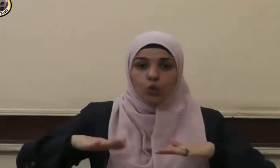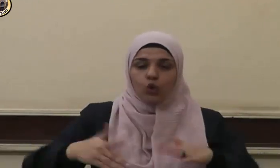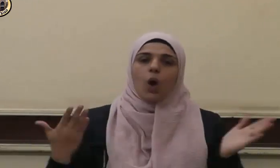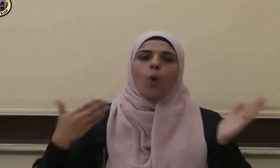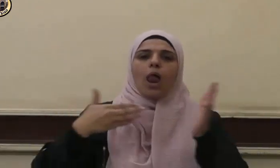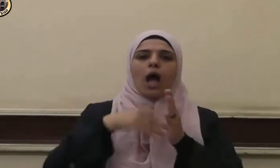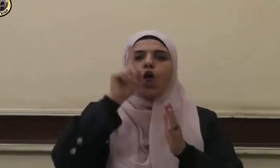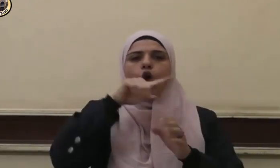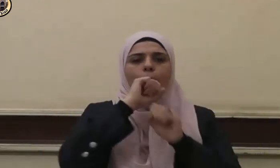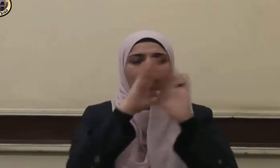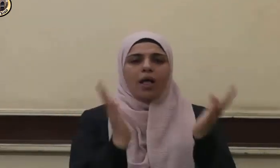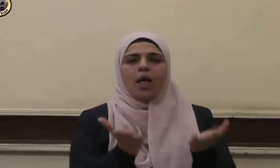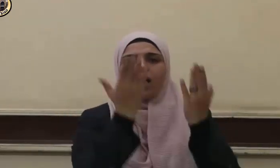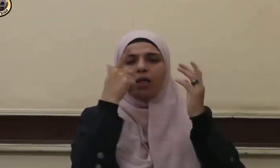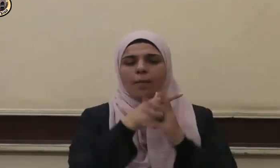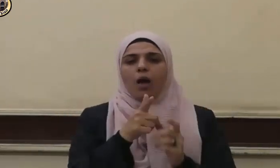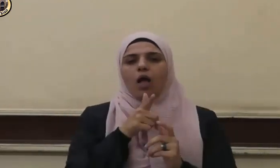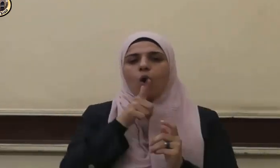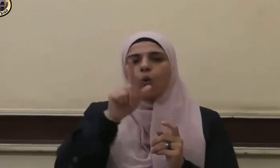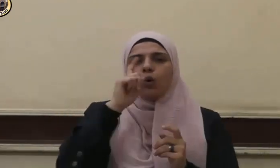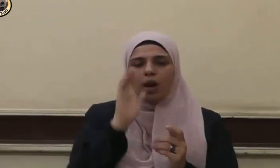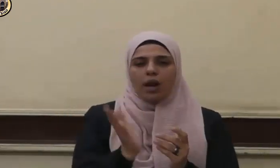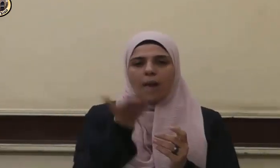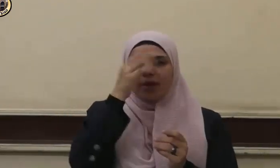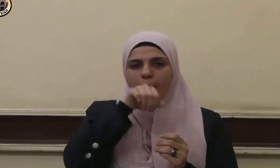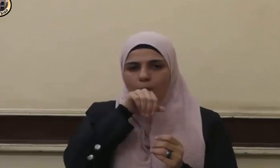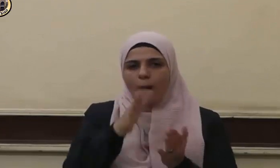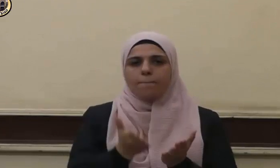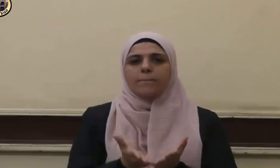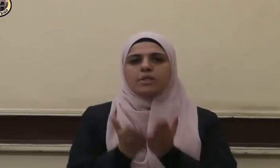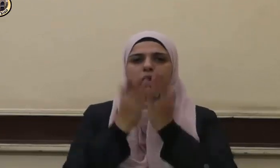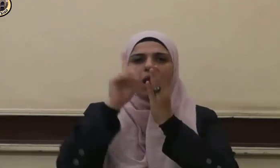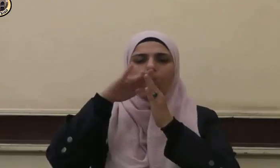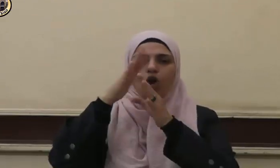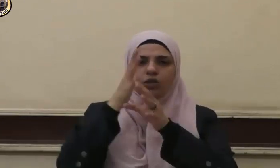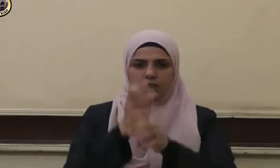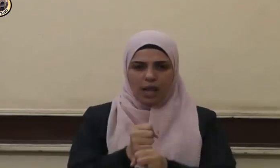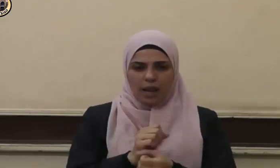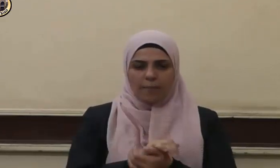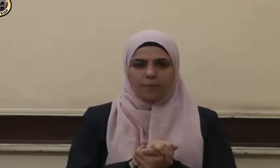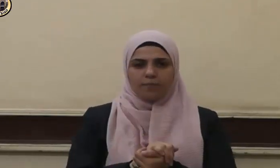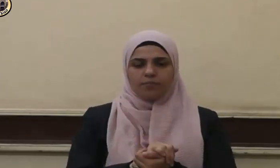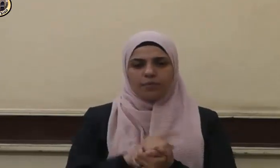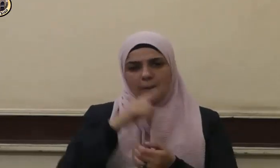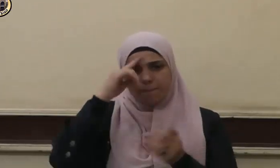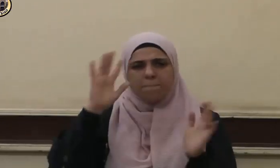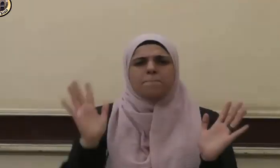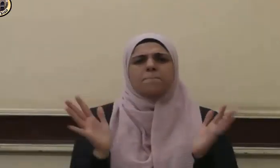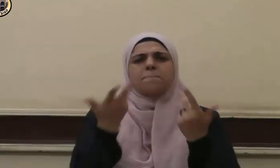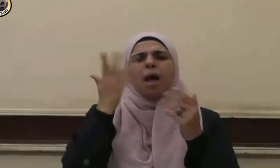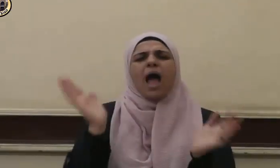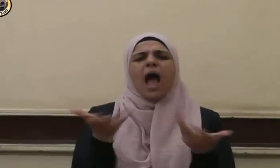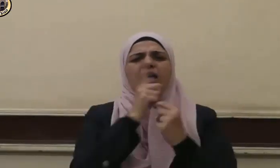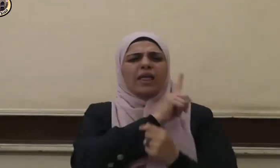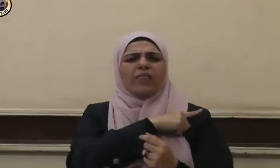والآخرة يقول صلى الله عليه وسلم ما من ذنب